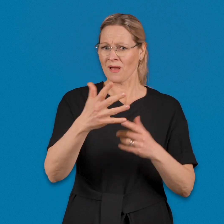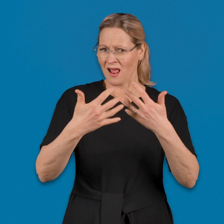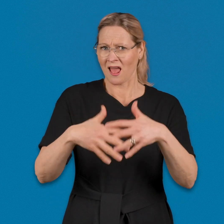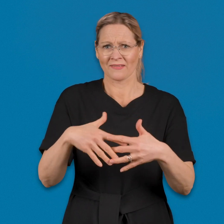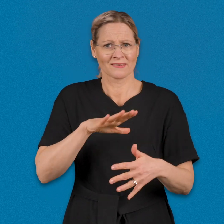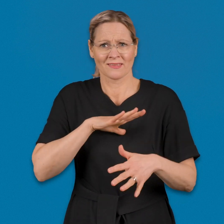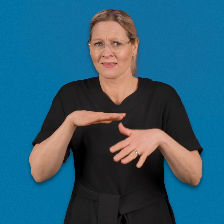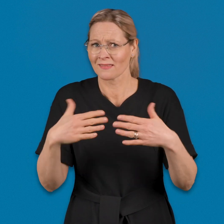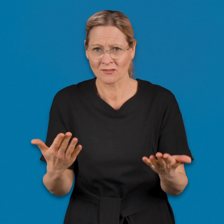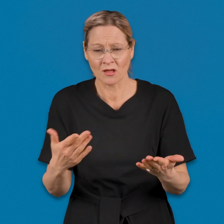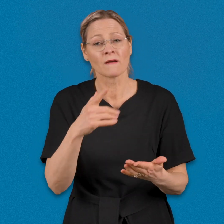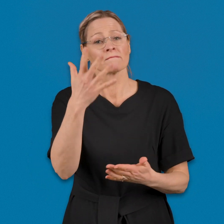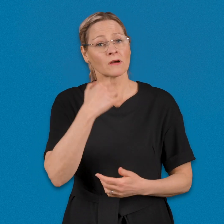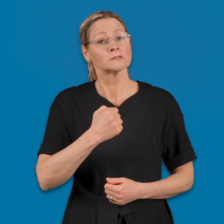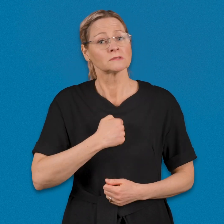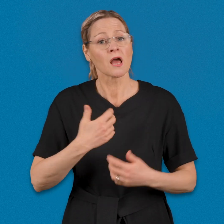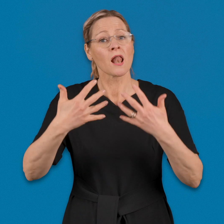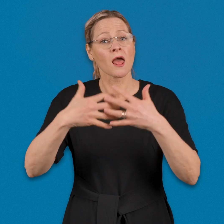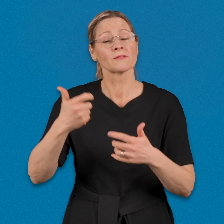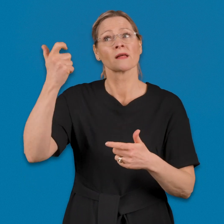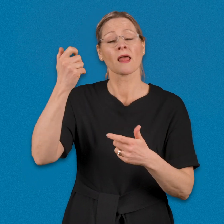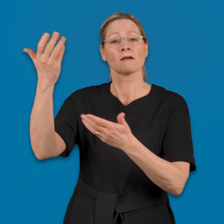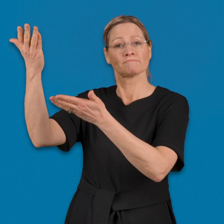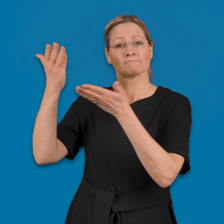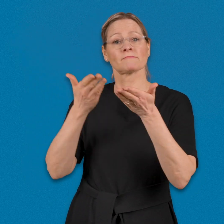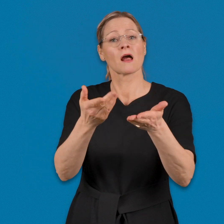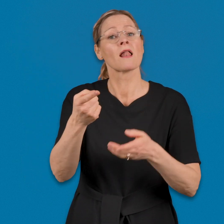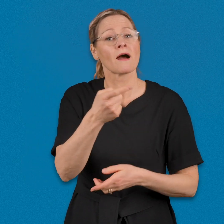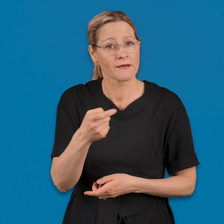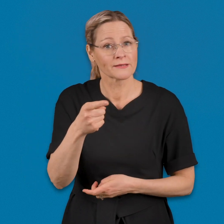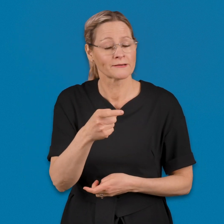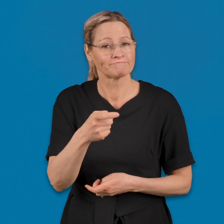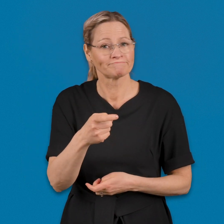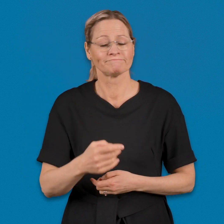Jos sinulla ei ole omaa laitetta, voit saada laitteen Kelasta lainaan.